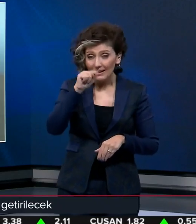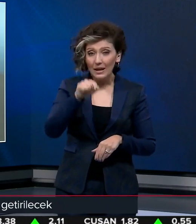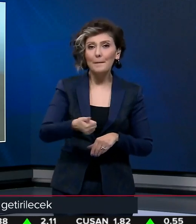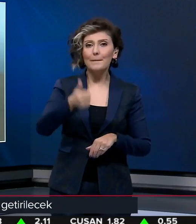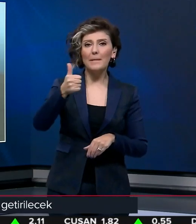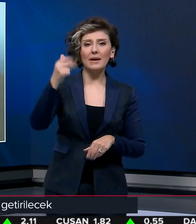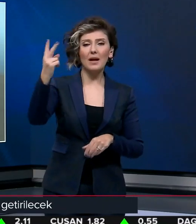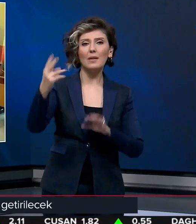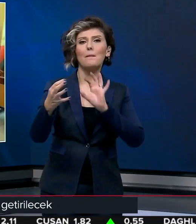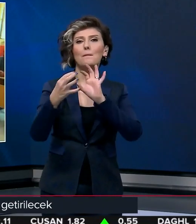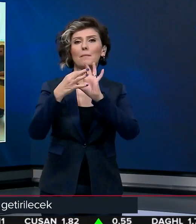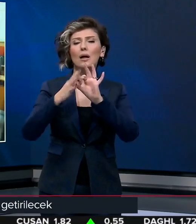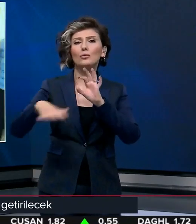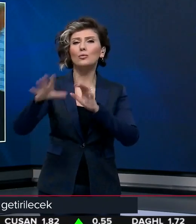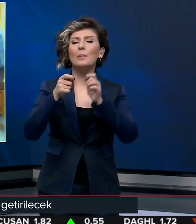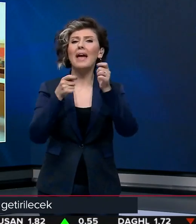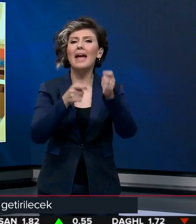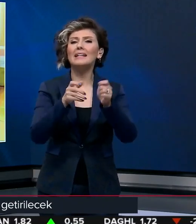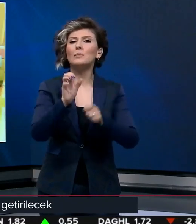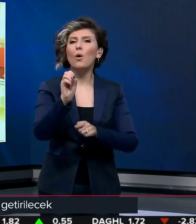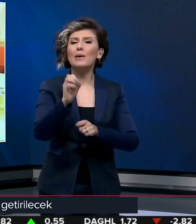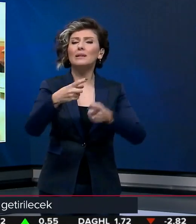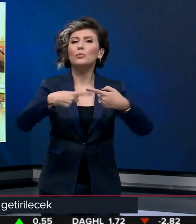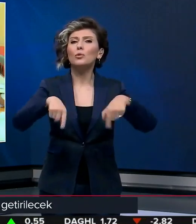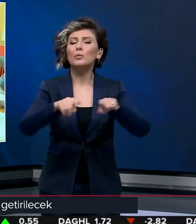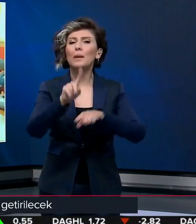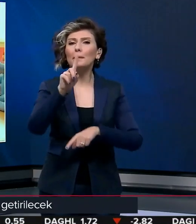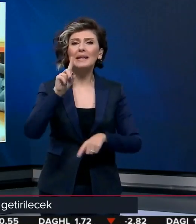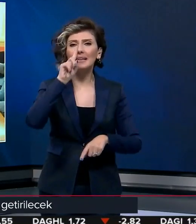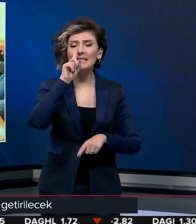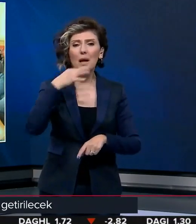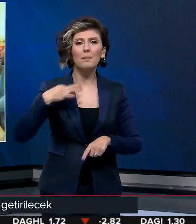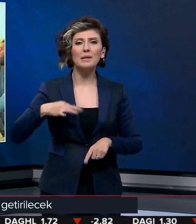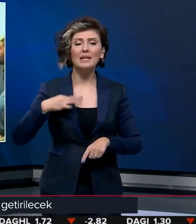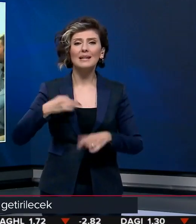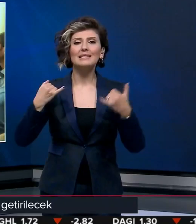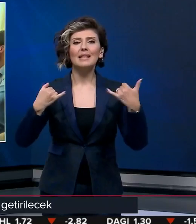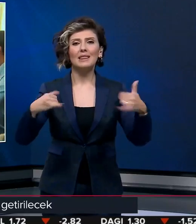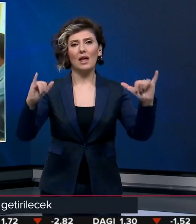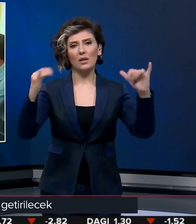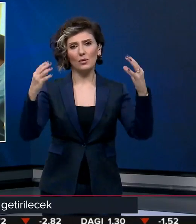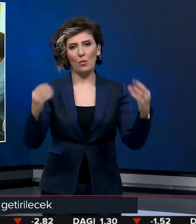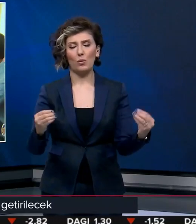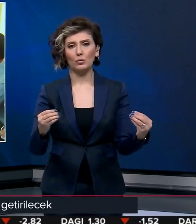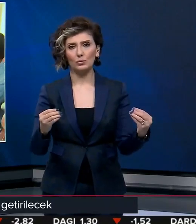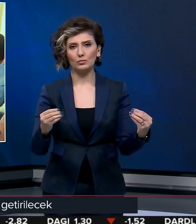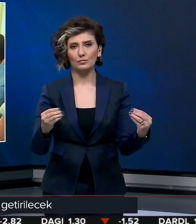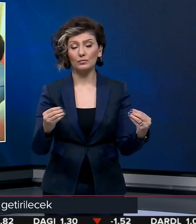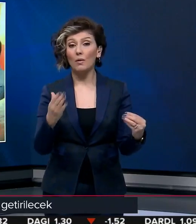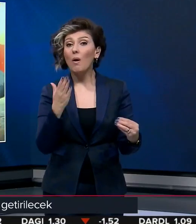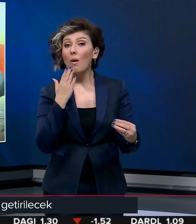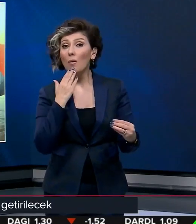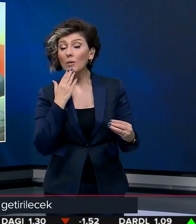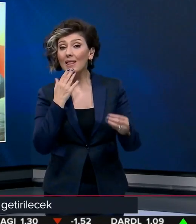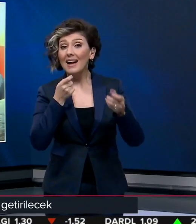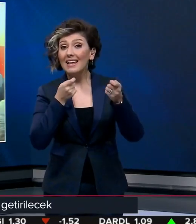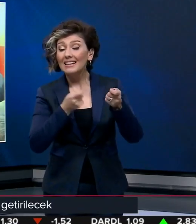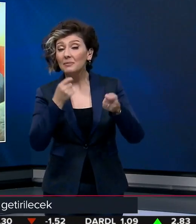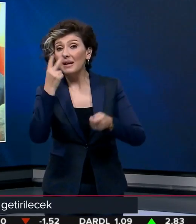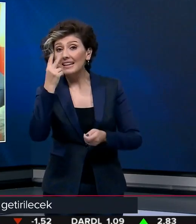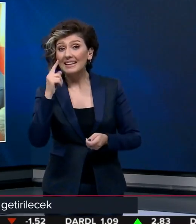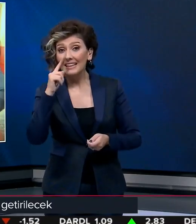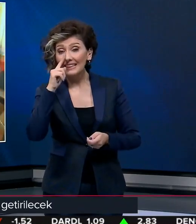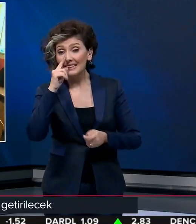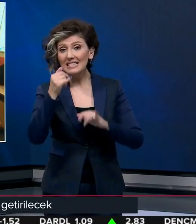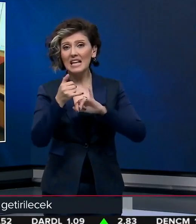Bu nedenle bakanlığa bağlı tüm eğitim öğretim kurumları 1 Nisan pazartesi tatil edildi. Okullarda